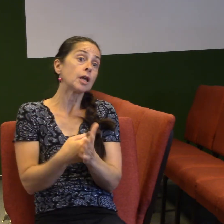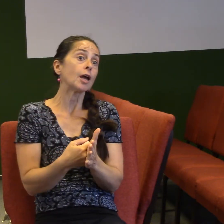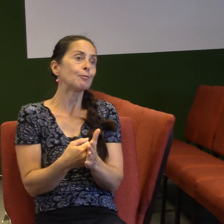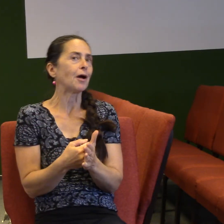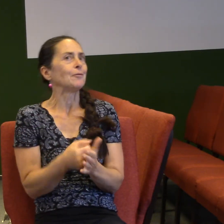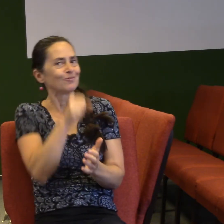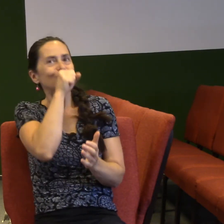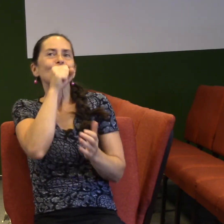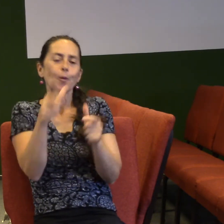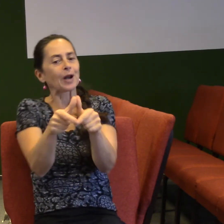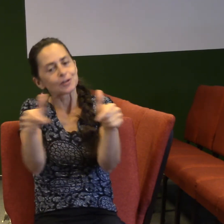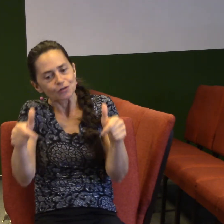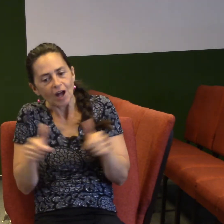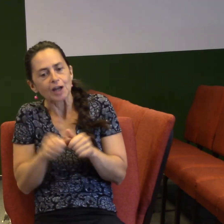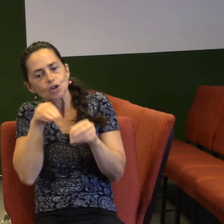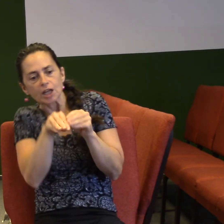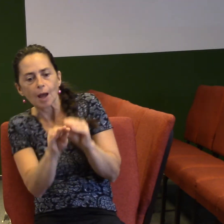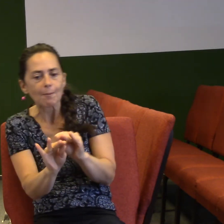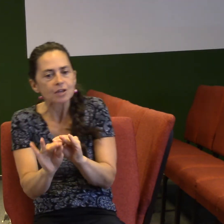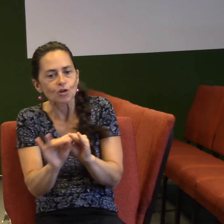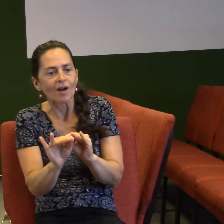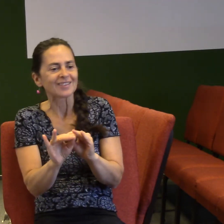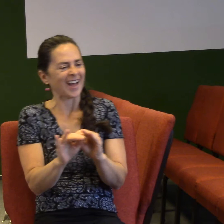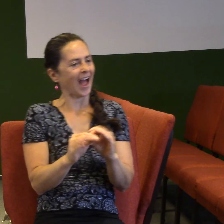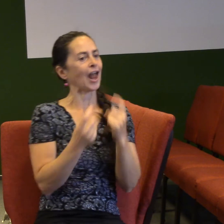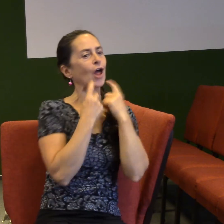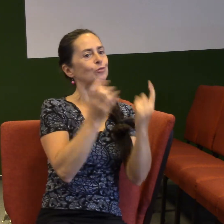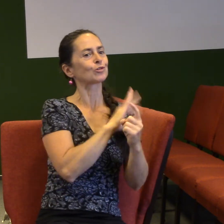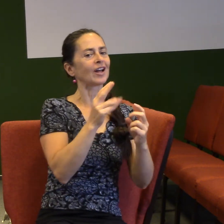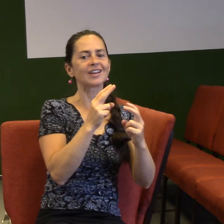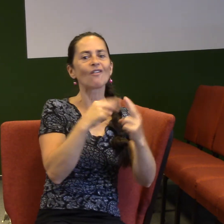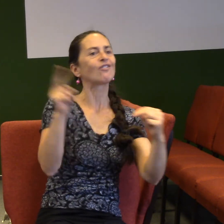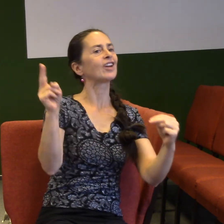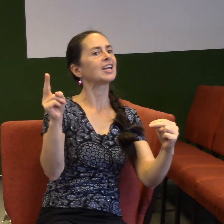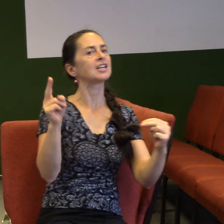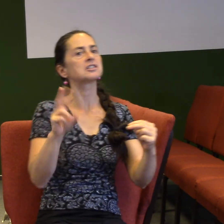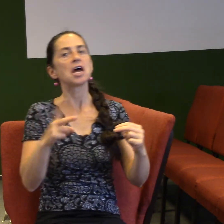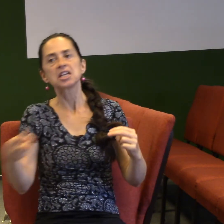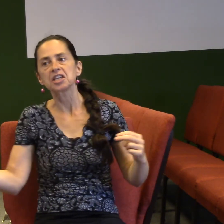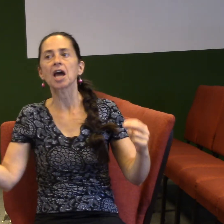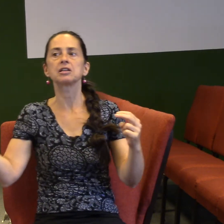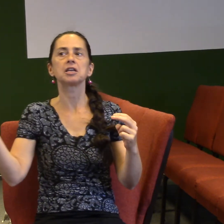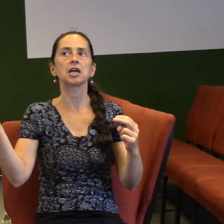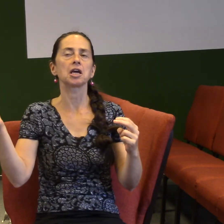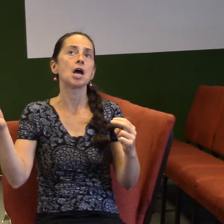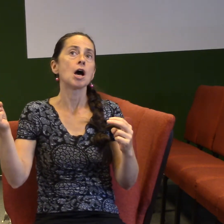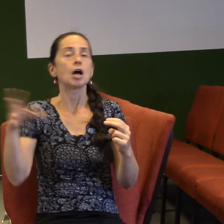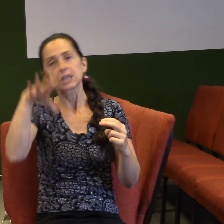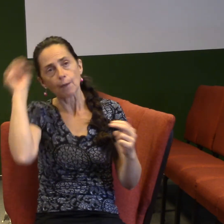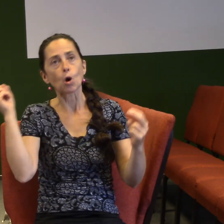pevně ohraničené, ale je to o tom, že děláme chyby, že někdy blbě slyšíme, když nám Bůh mluví, někdy